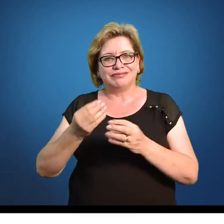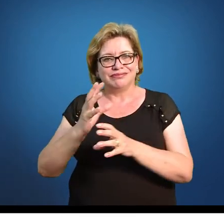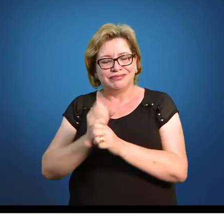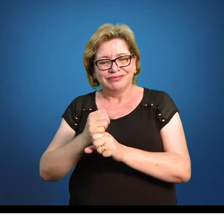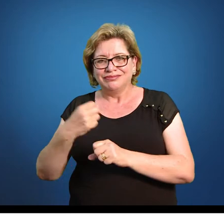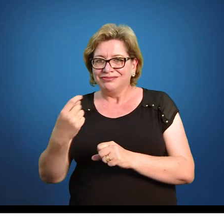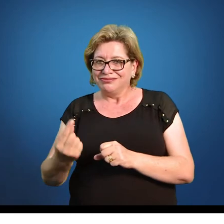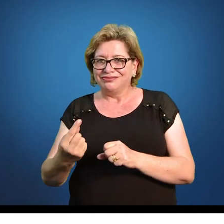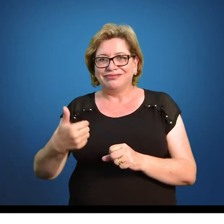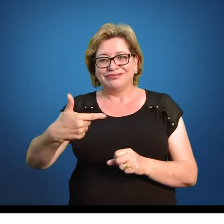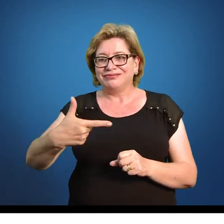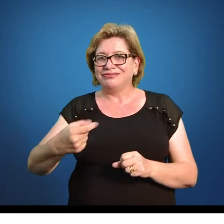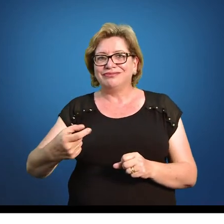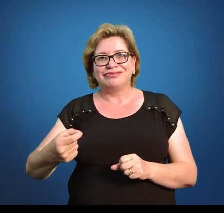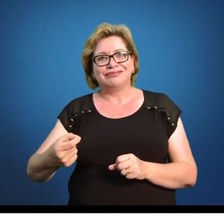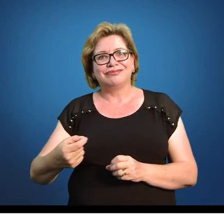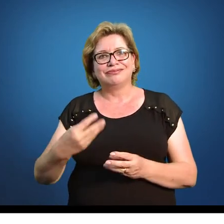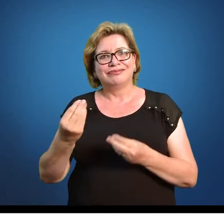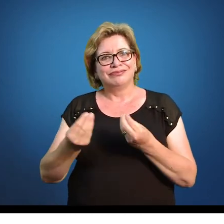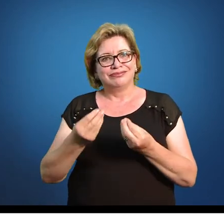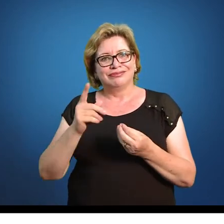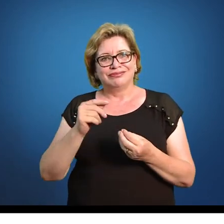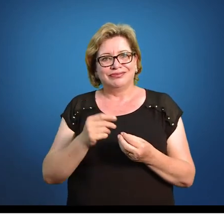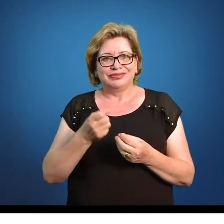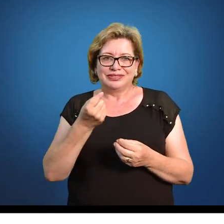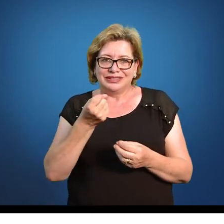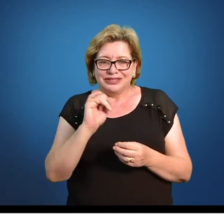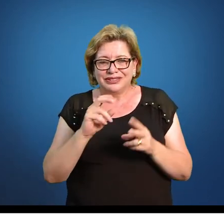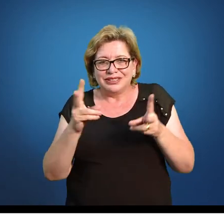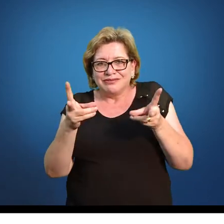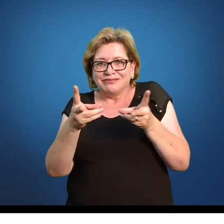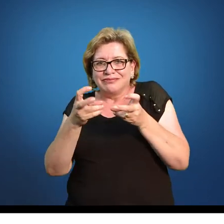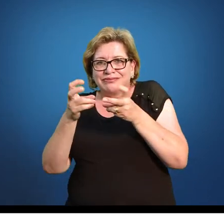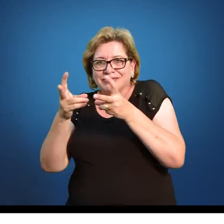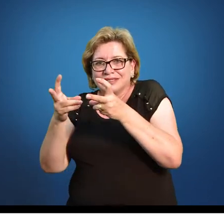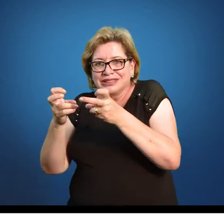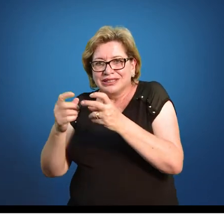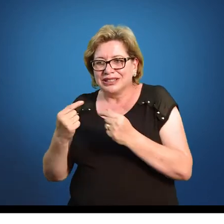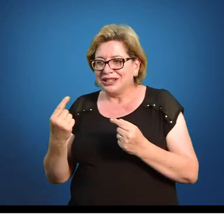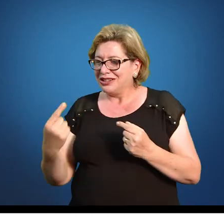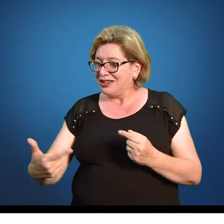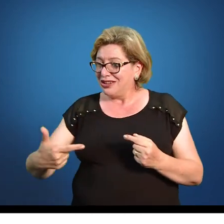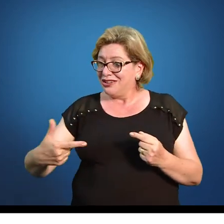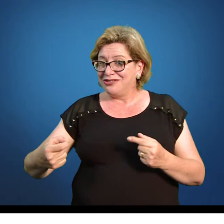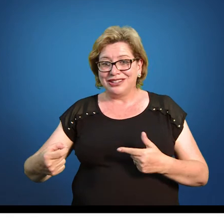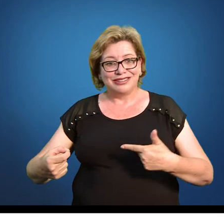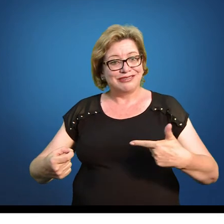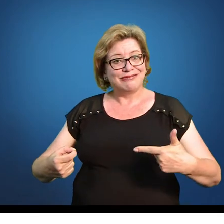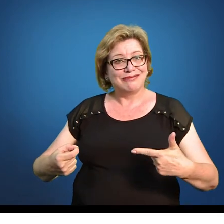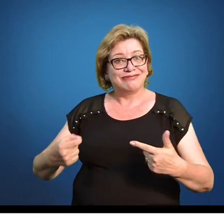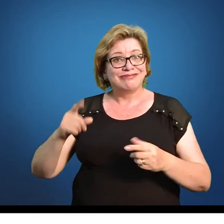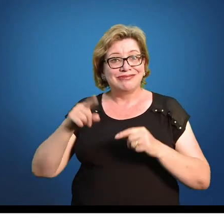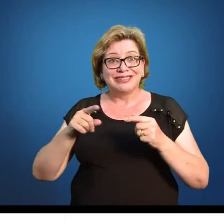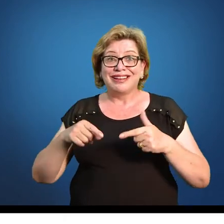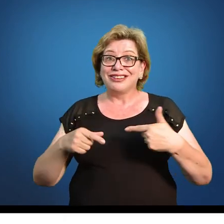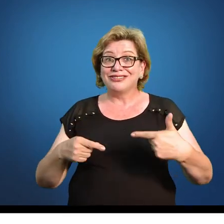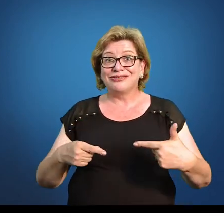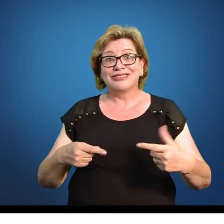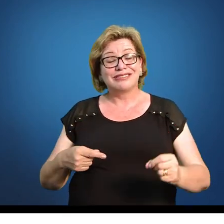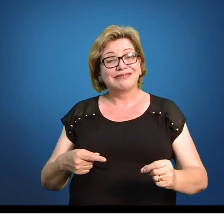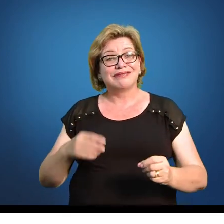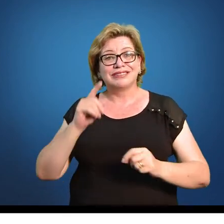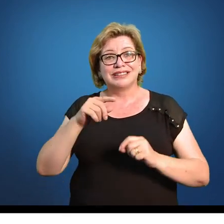1, 20. Se vocês perceberam, qual é o total de dados que a gente tem? 20.